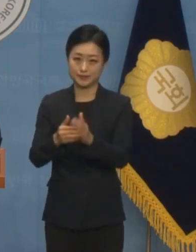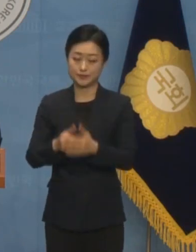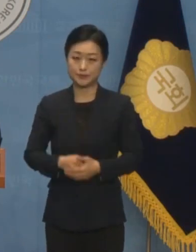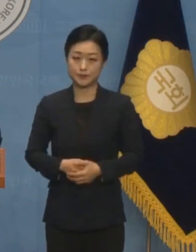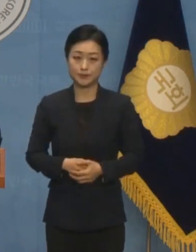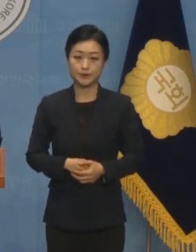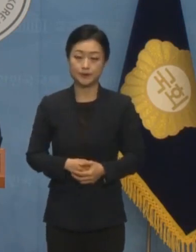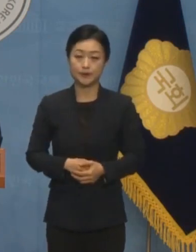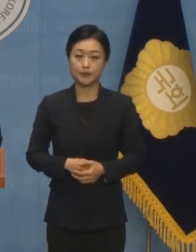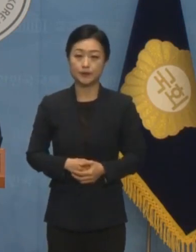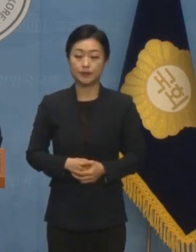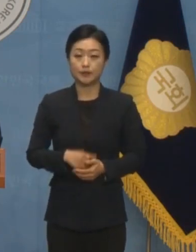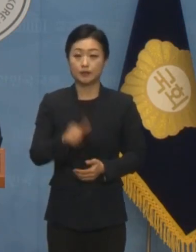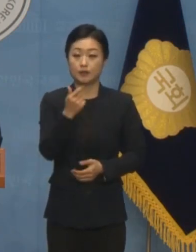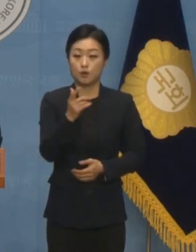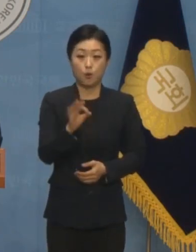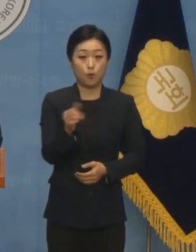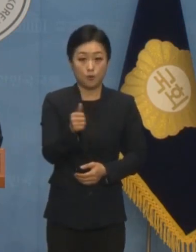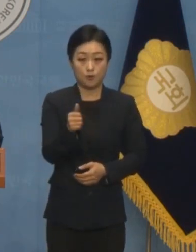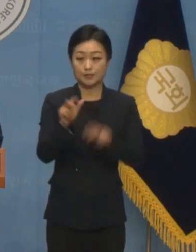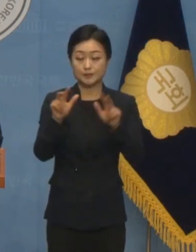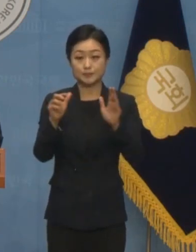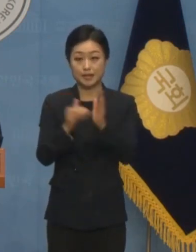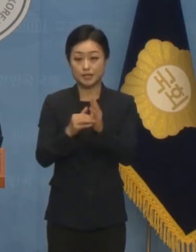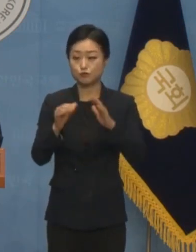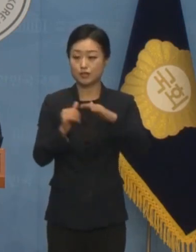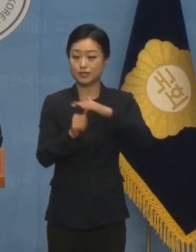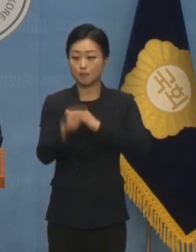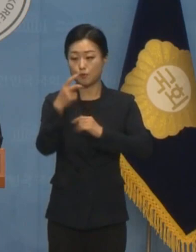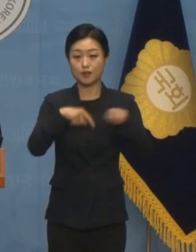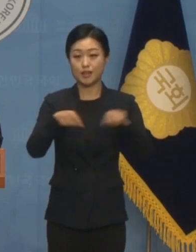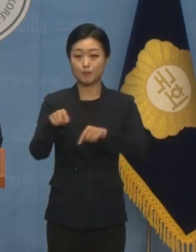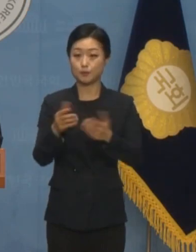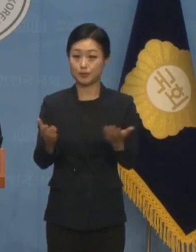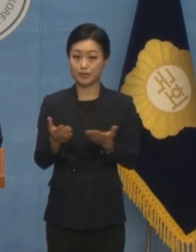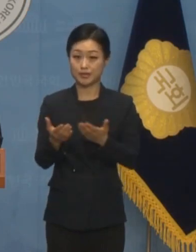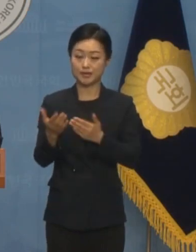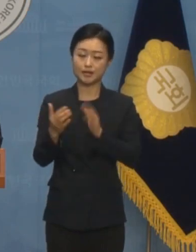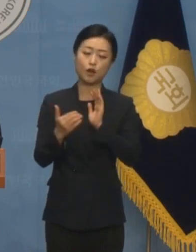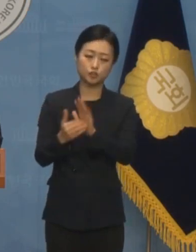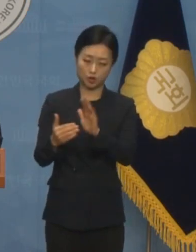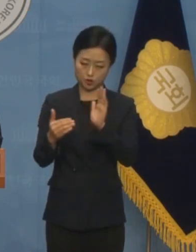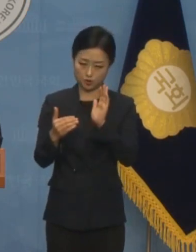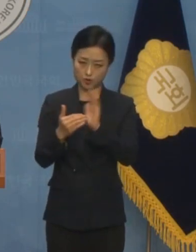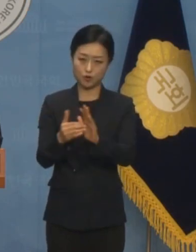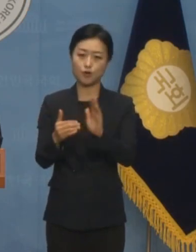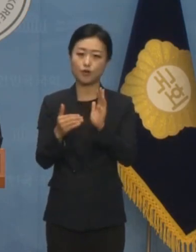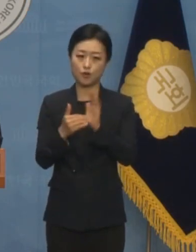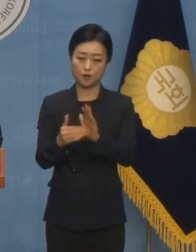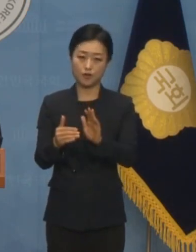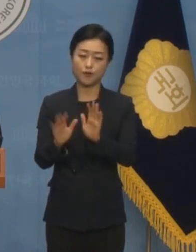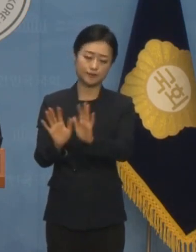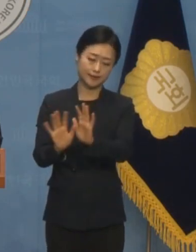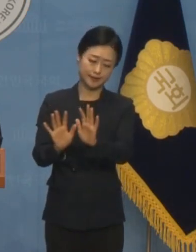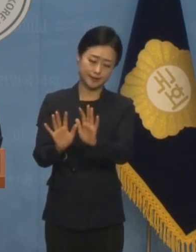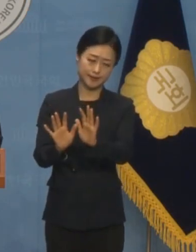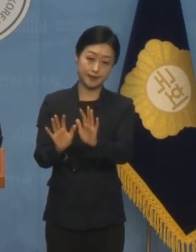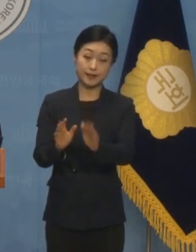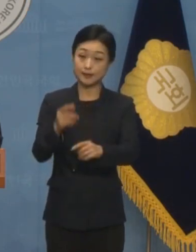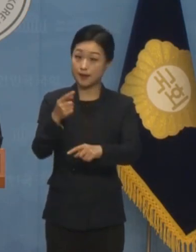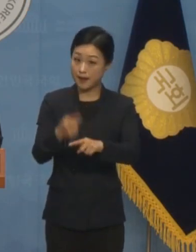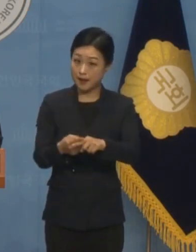홍감독은 그동안 국가대표팀 감독직을 거절해 왔다고 알려져 있는데 그러면